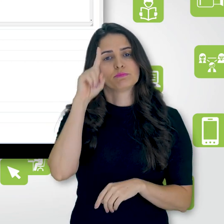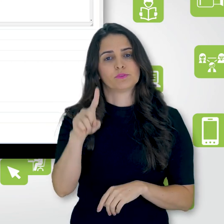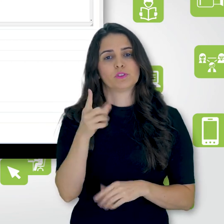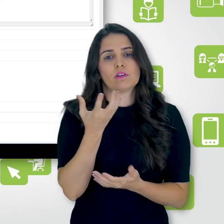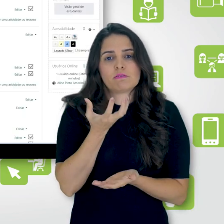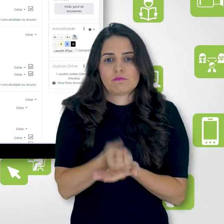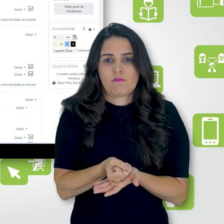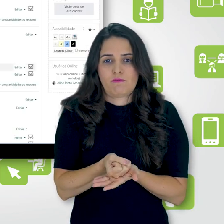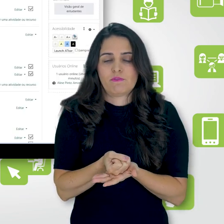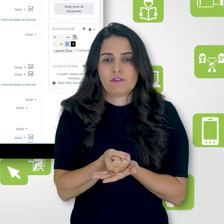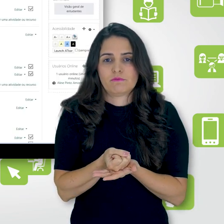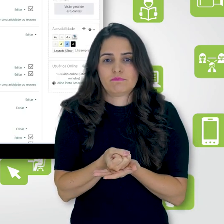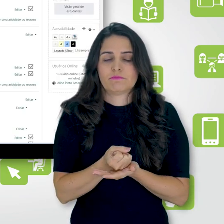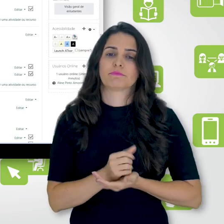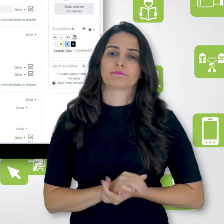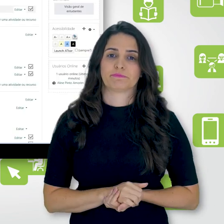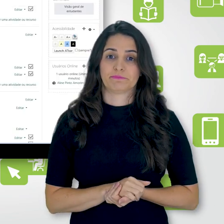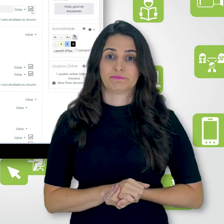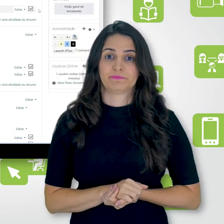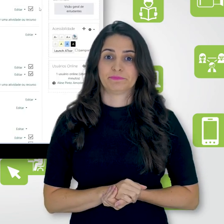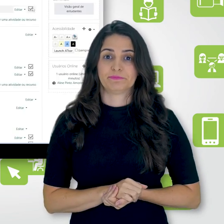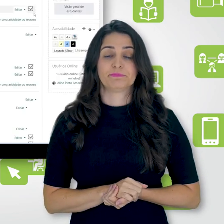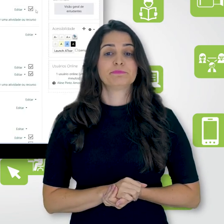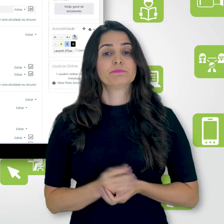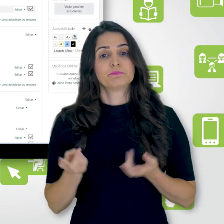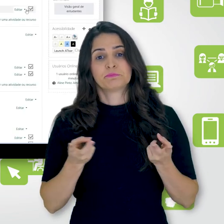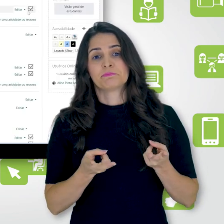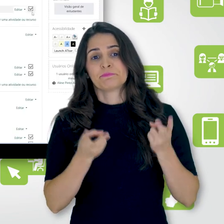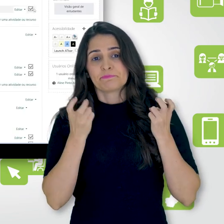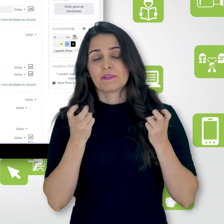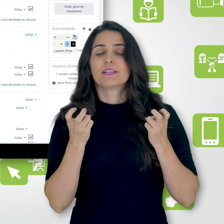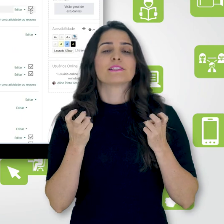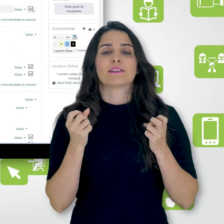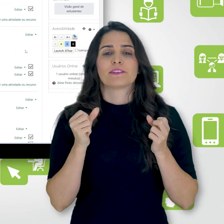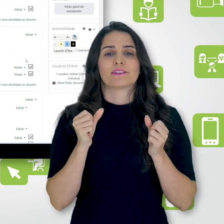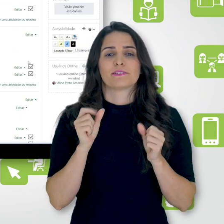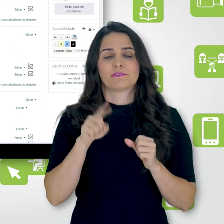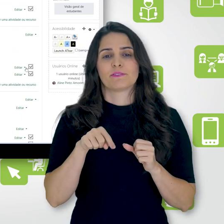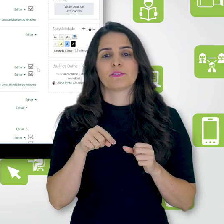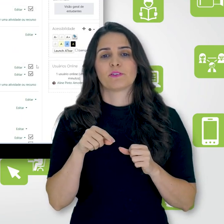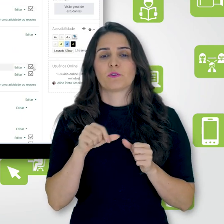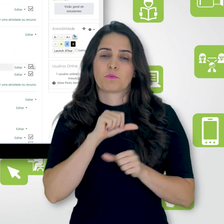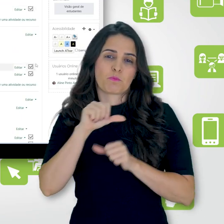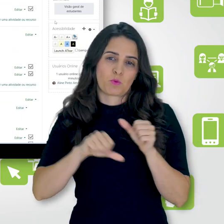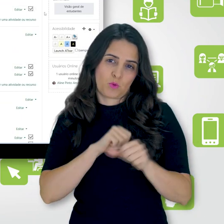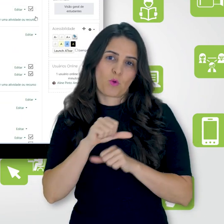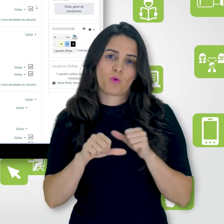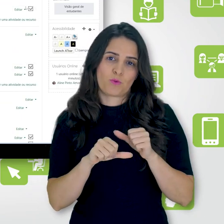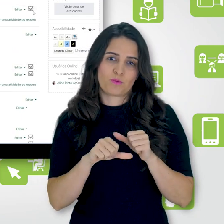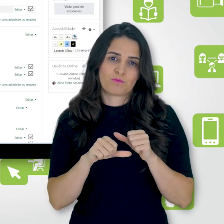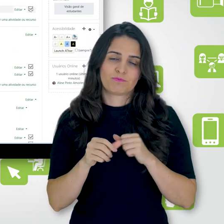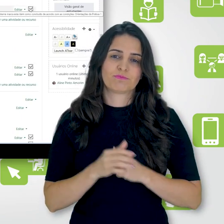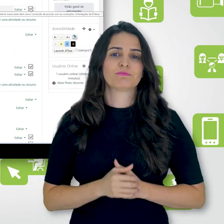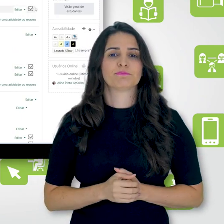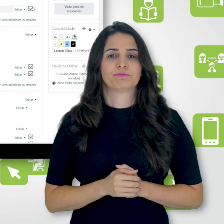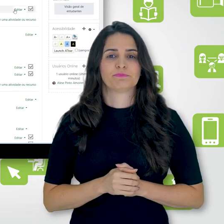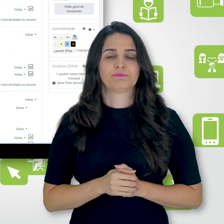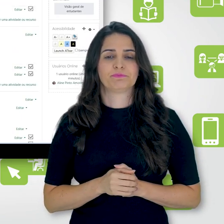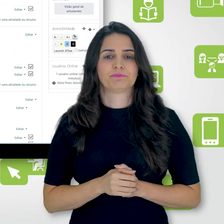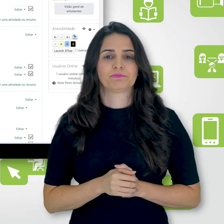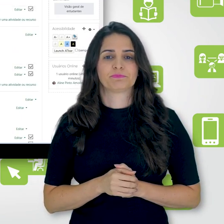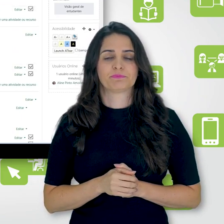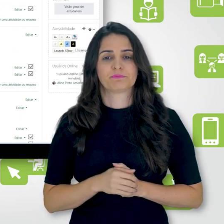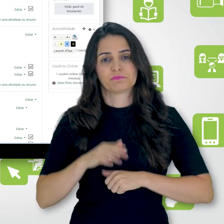E vou salvar. Então, veja que nesse caso aqui, mudou da borda sólida para a pontilhada.